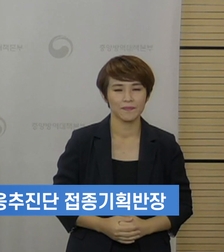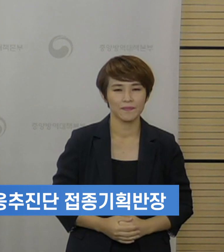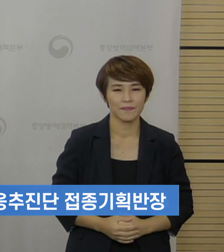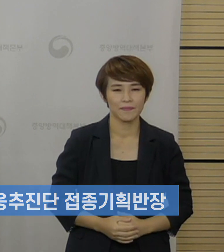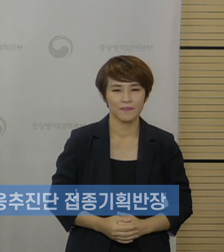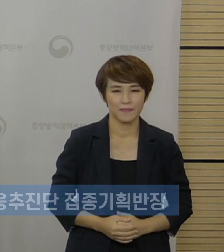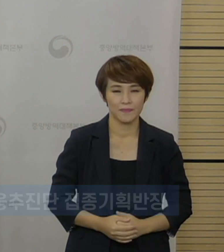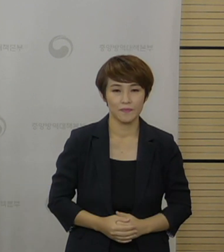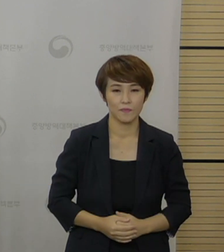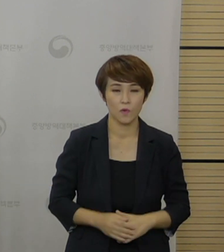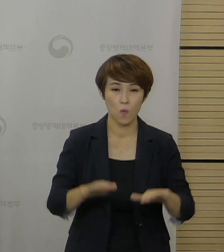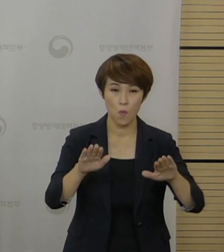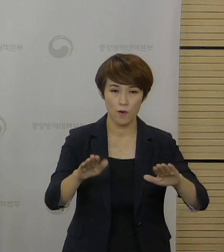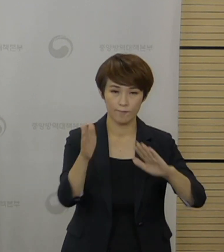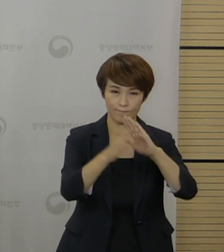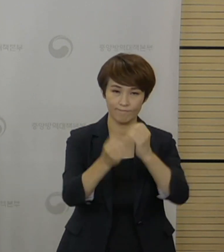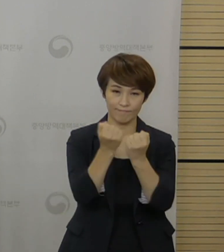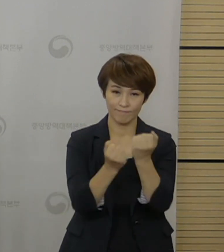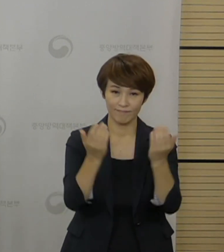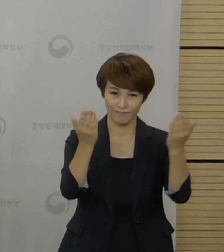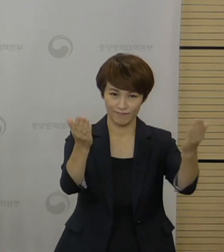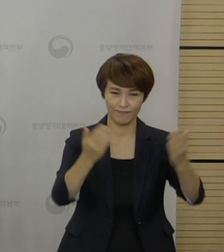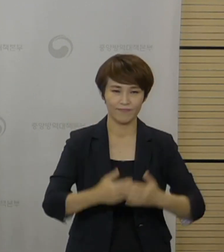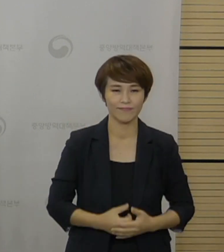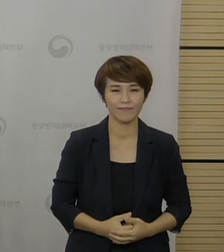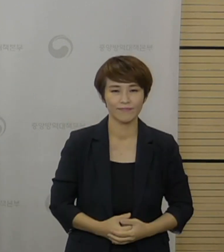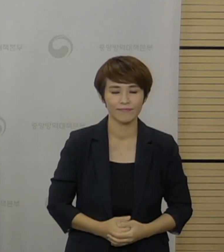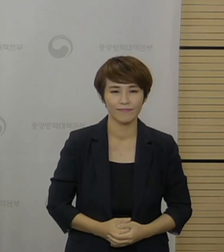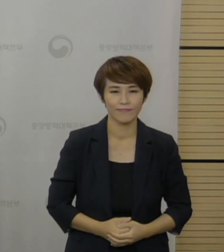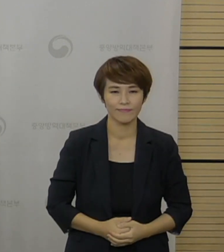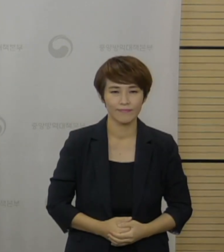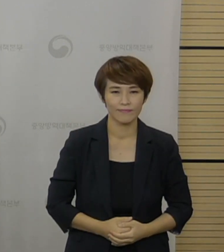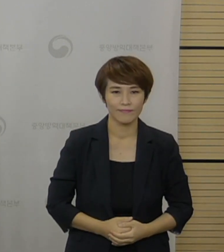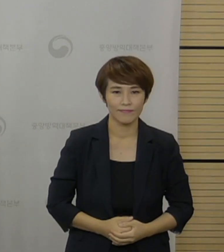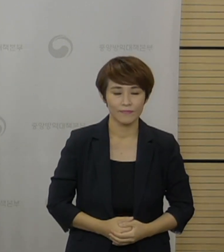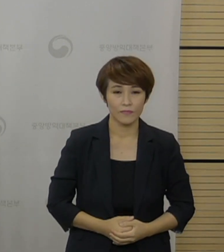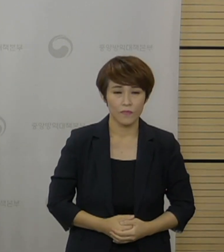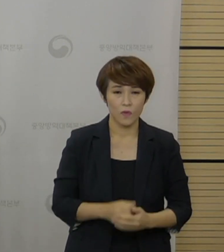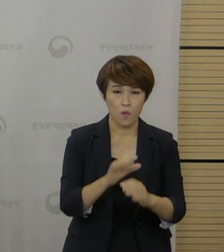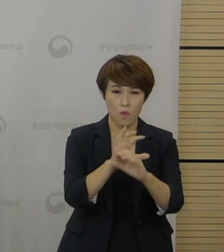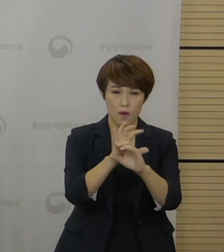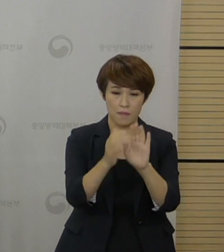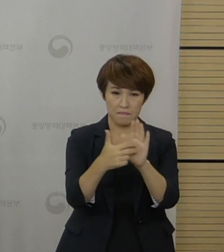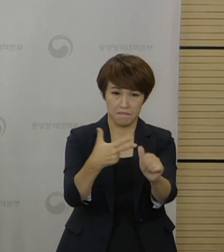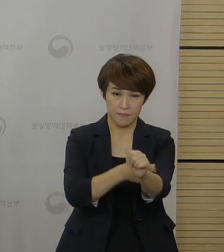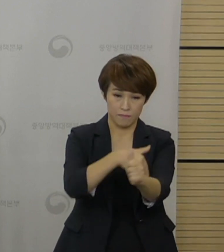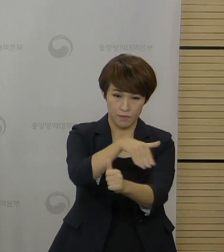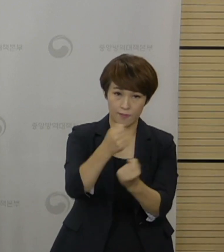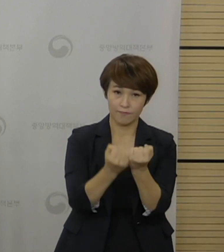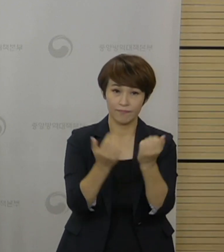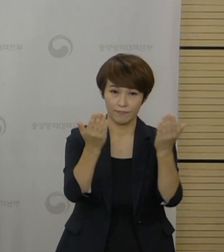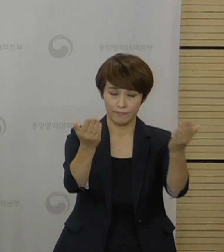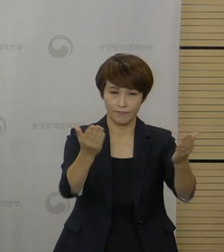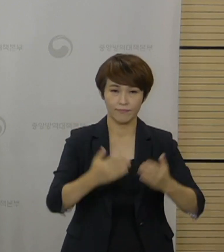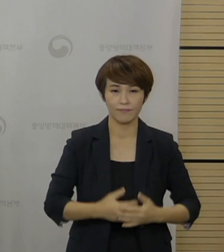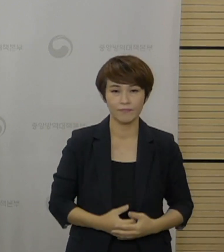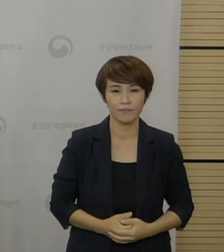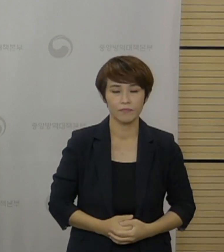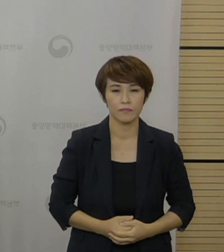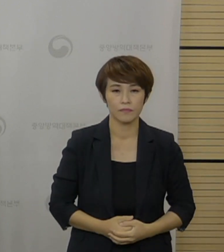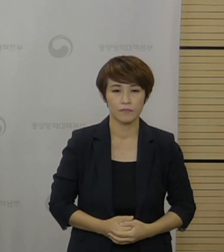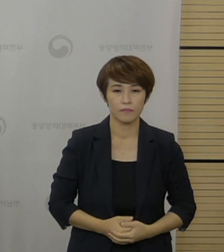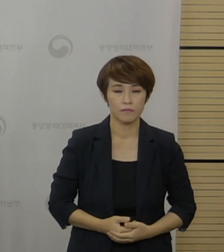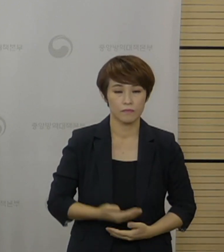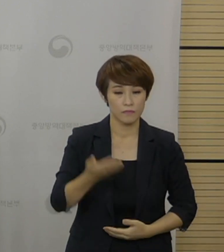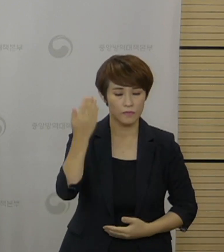6월 25일 정례 브리핑 시작하겠습니다. 먼저 코로나19 예방접종 진행 상황입니다. 지난